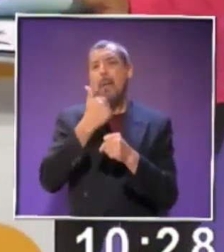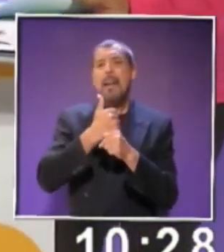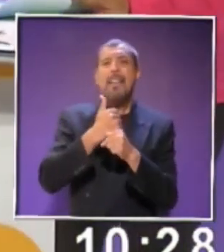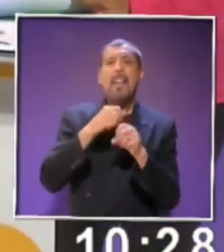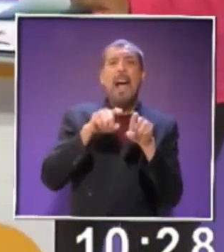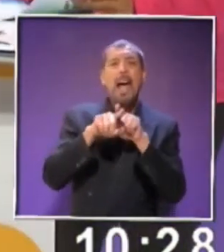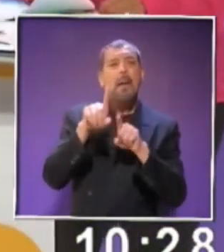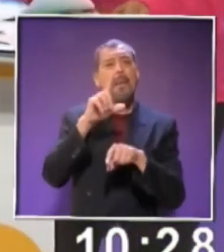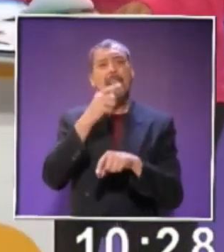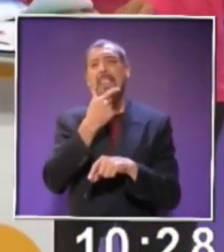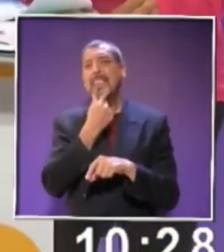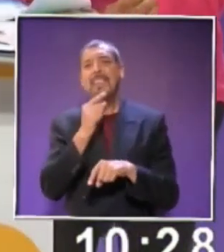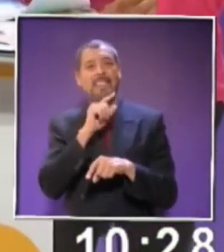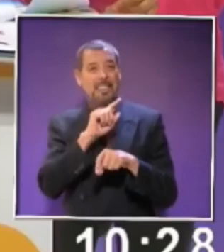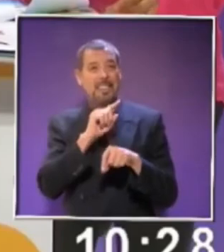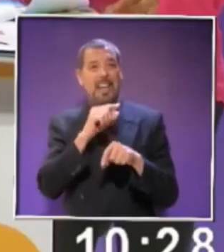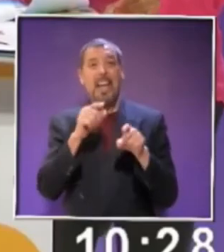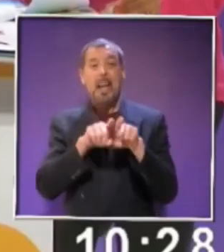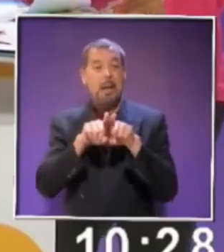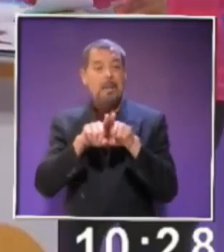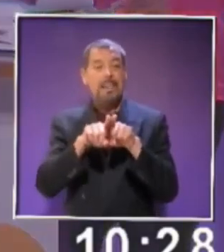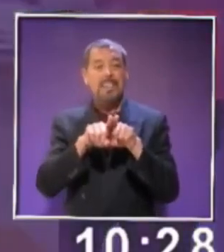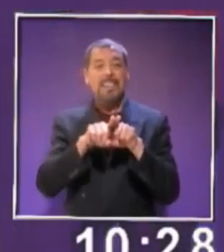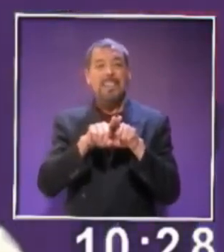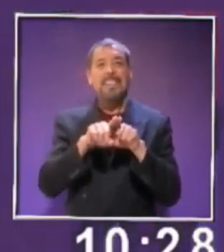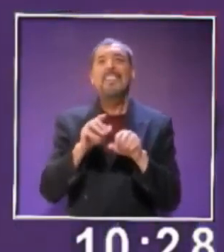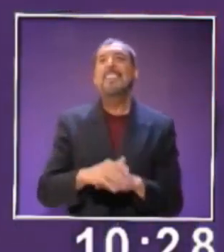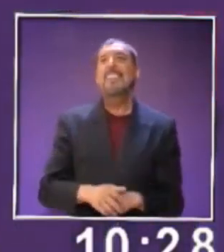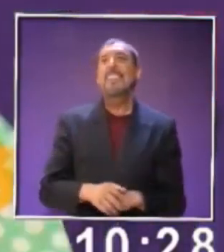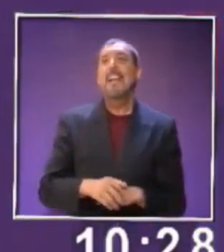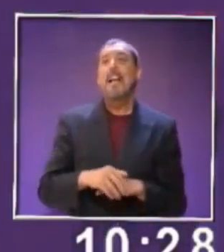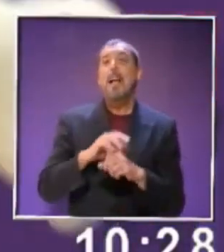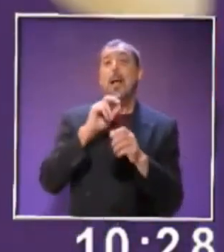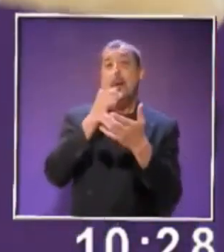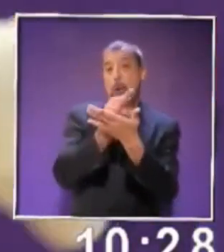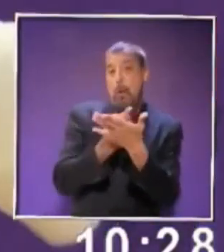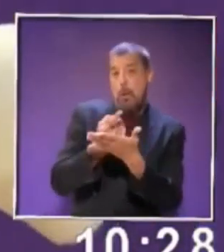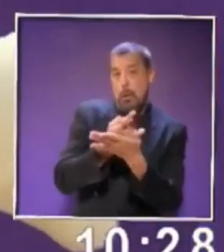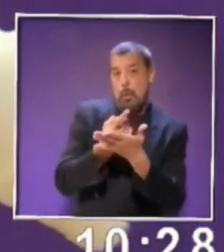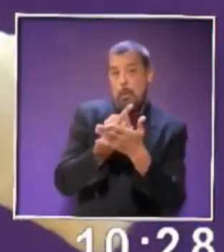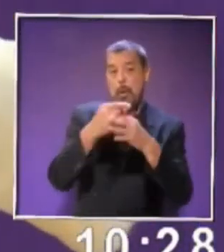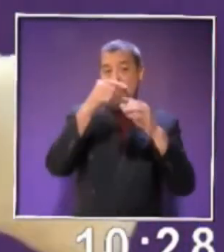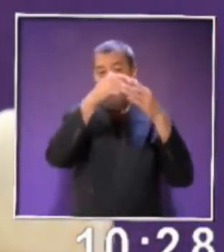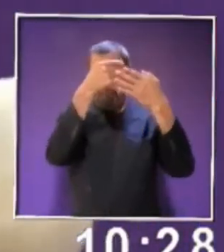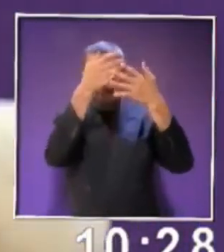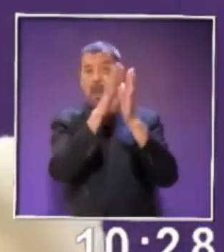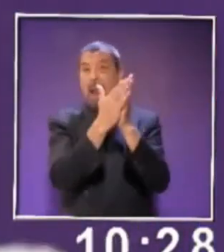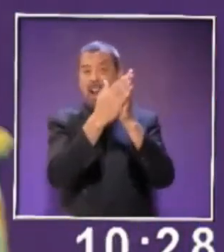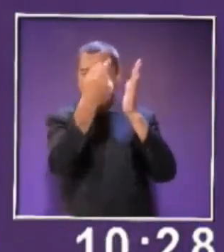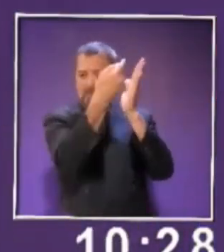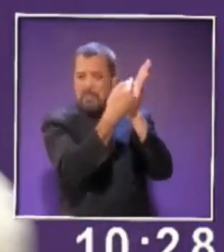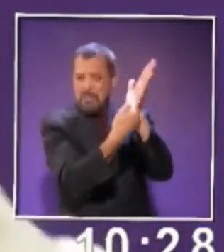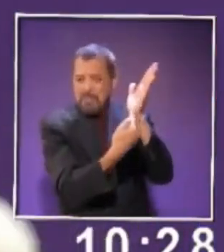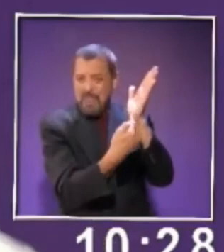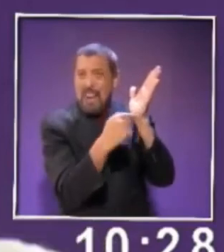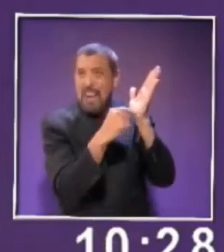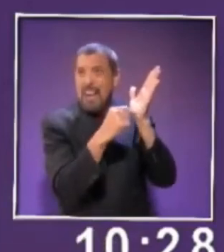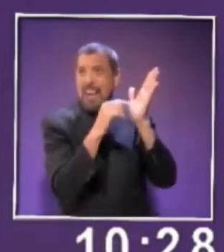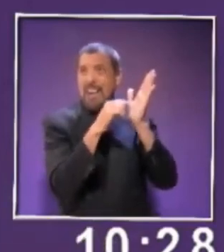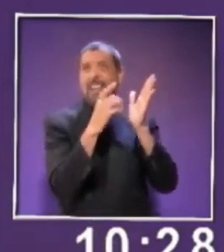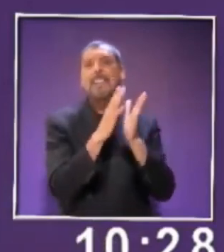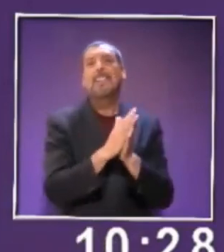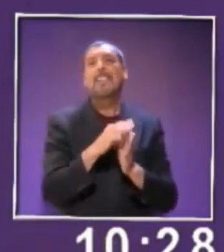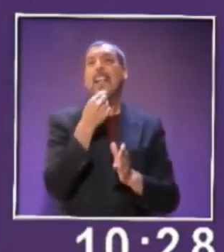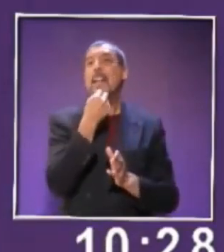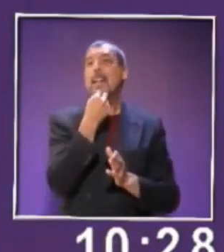hermanitas. ¿Listos? Recuerden, los dibujos que se encuentran en la parte inferior del libro Grandotote de